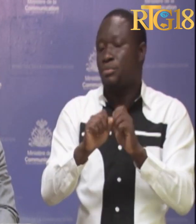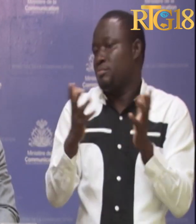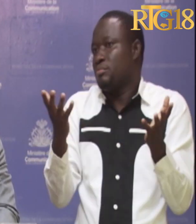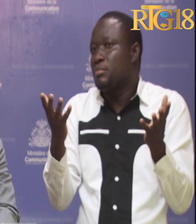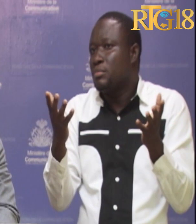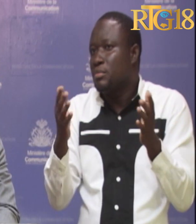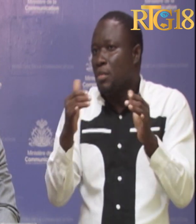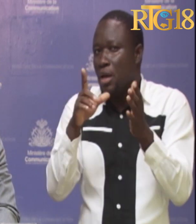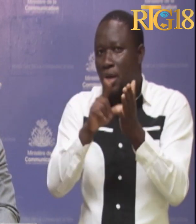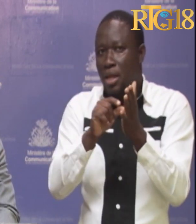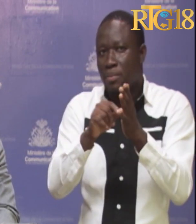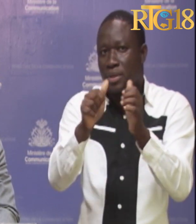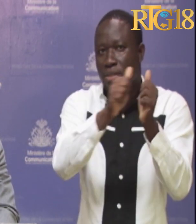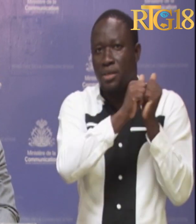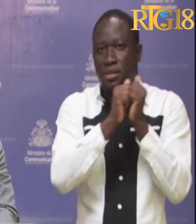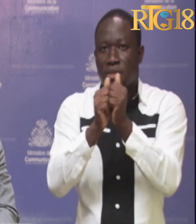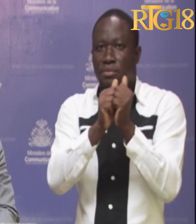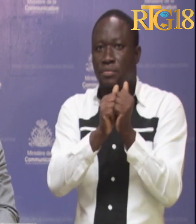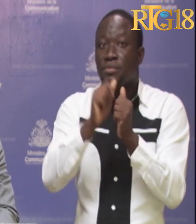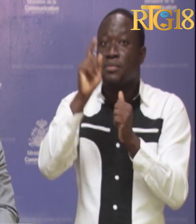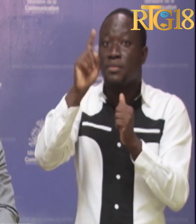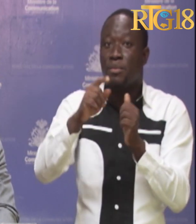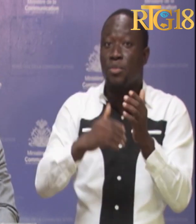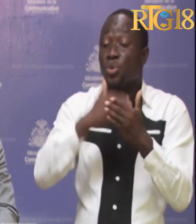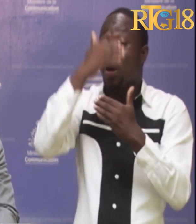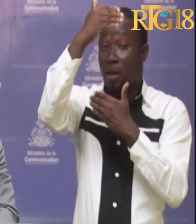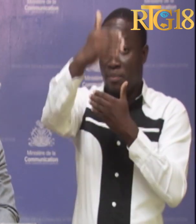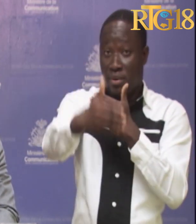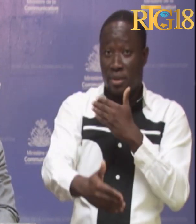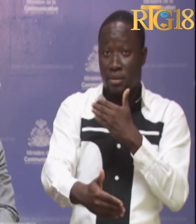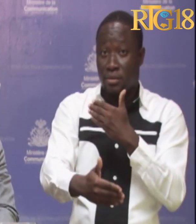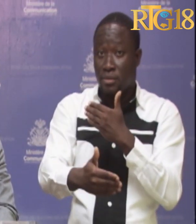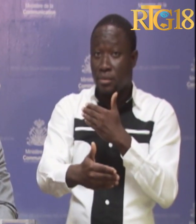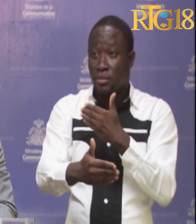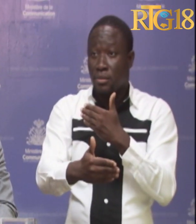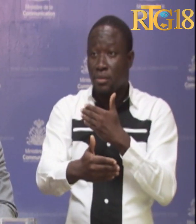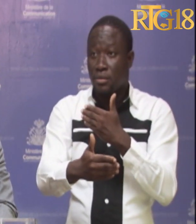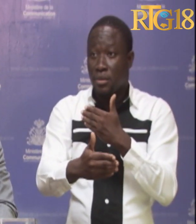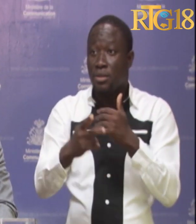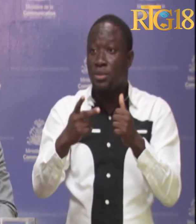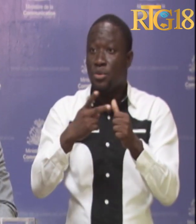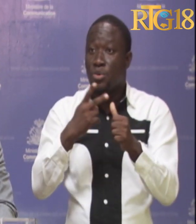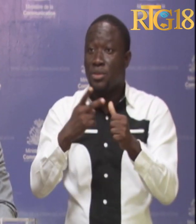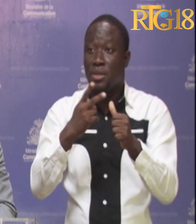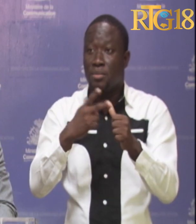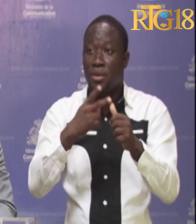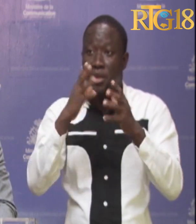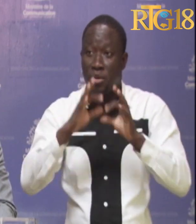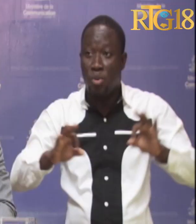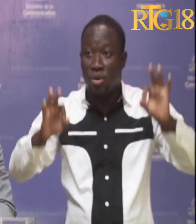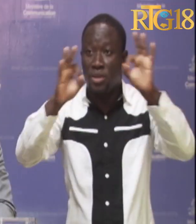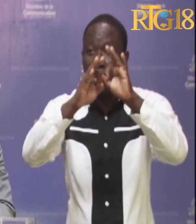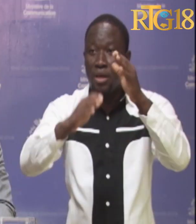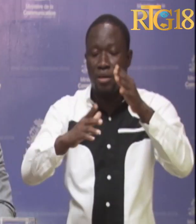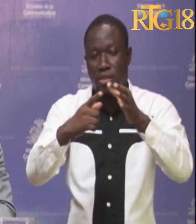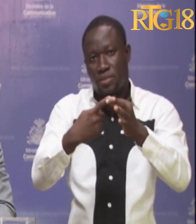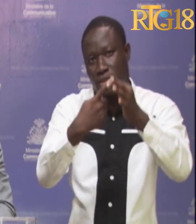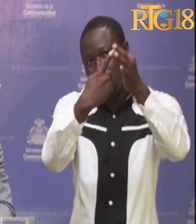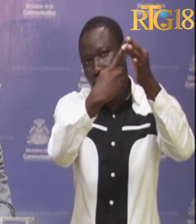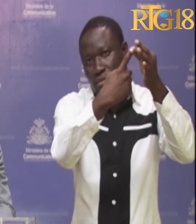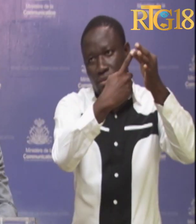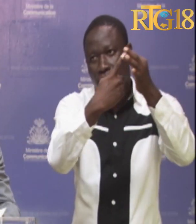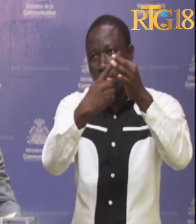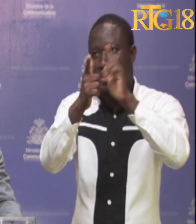général et d'oeuvrer activement d'autre part à l'effectivité de ces corollaires essentiels, en particulier